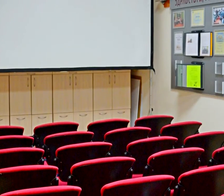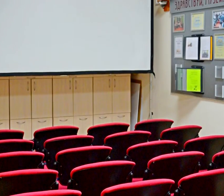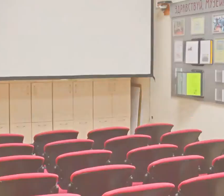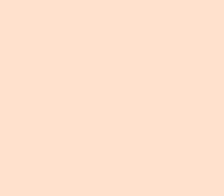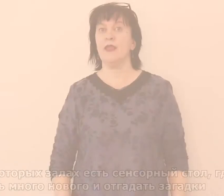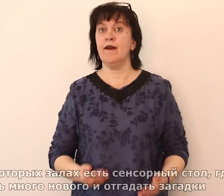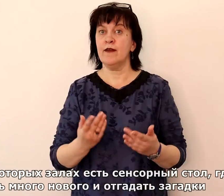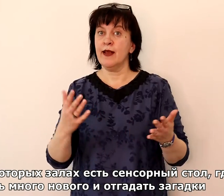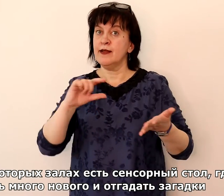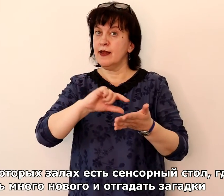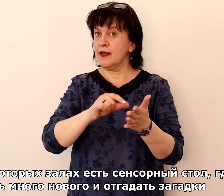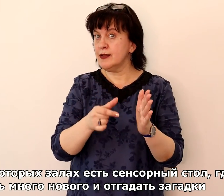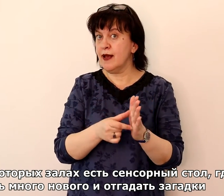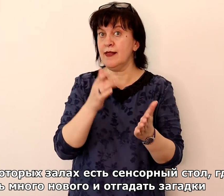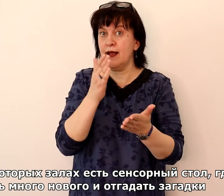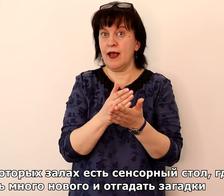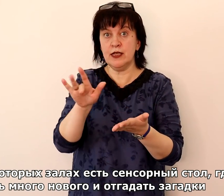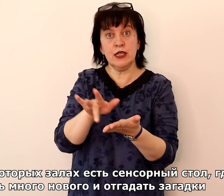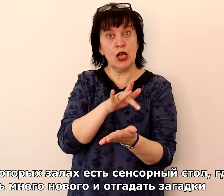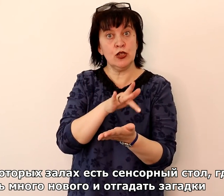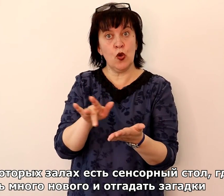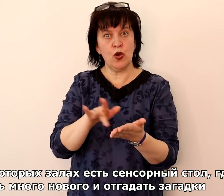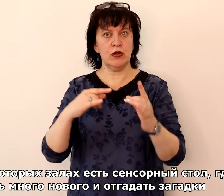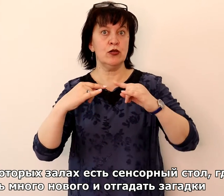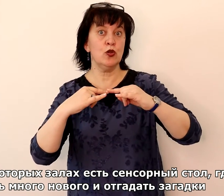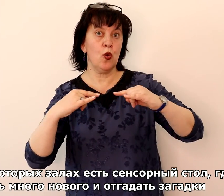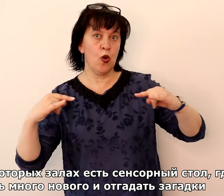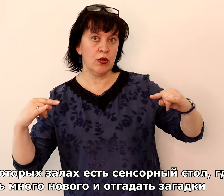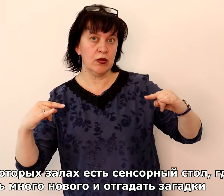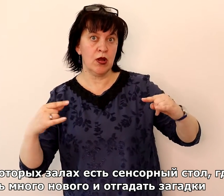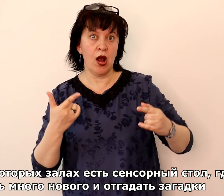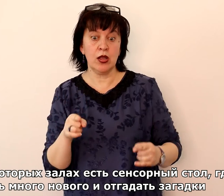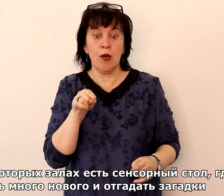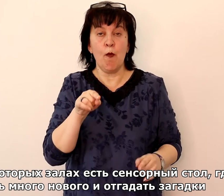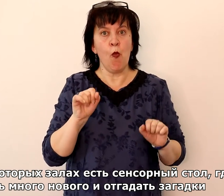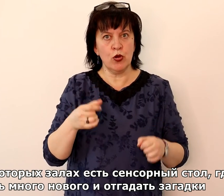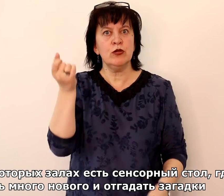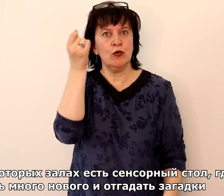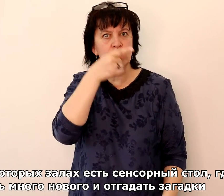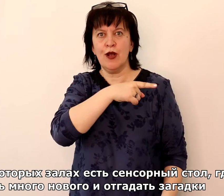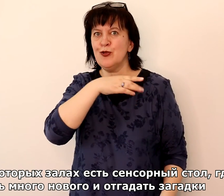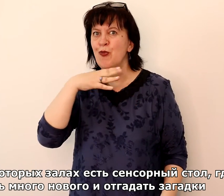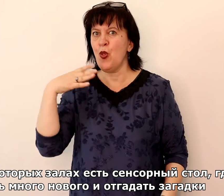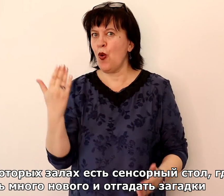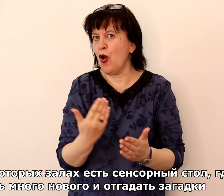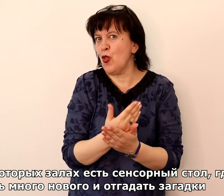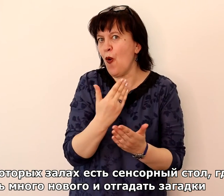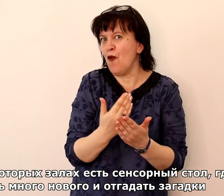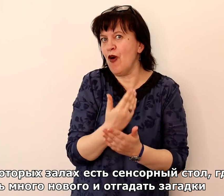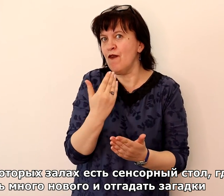В некоторых залах есть сенсорный стол, где можно узнать много нового и